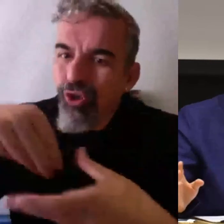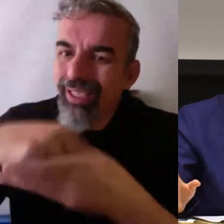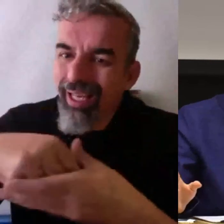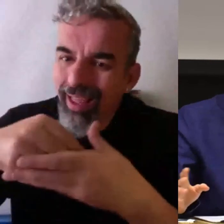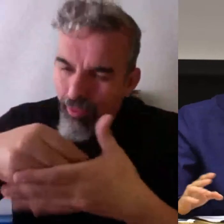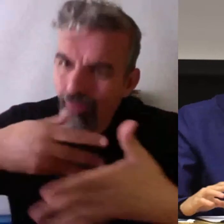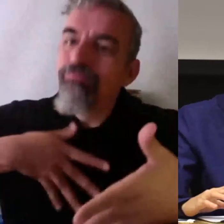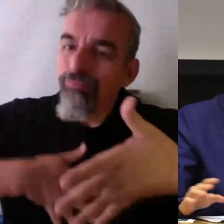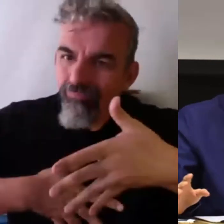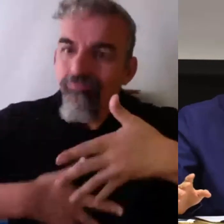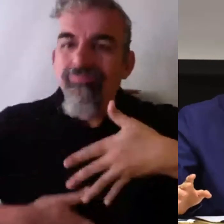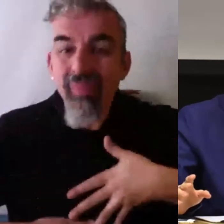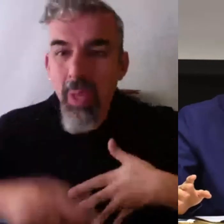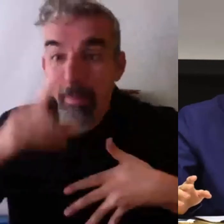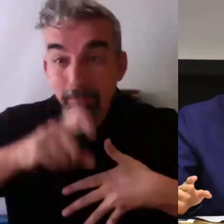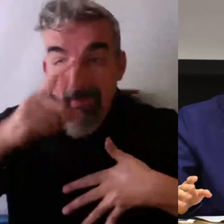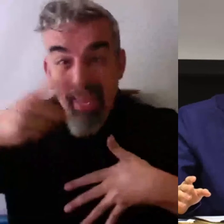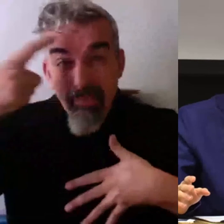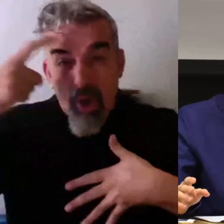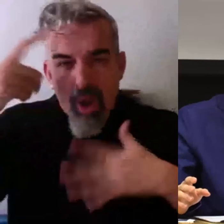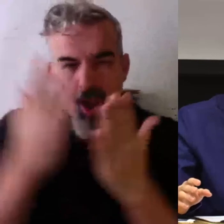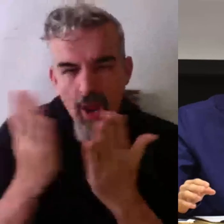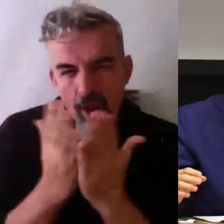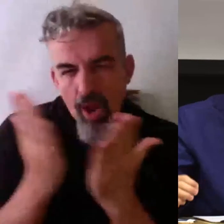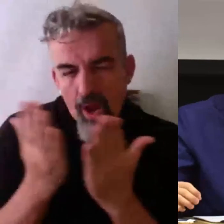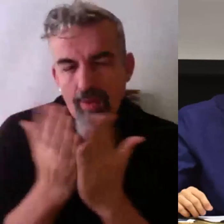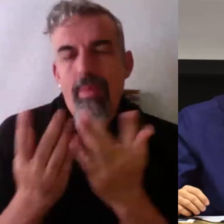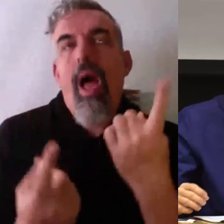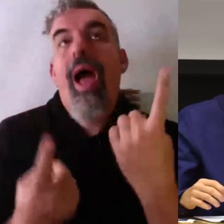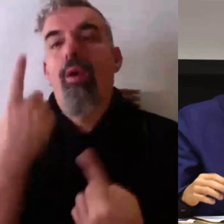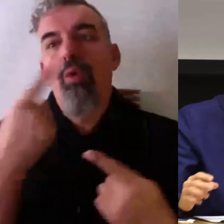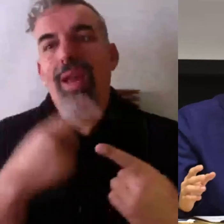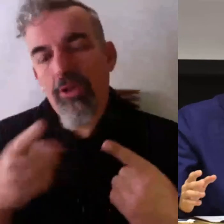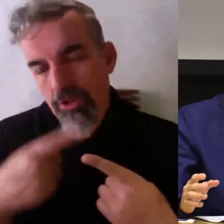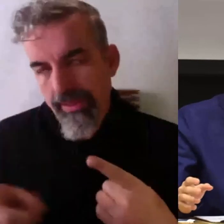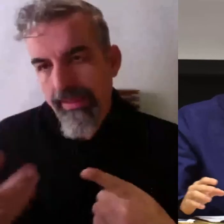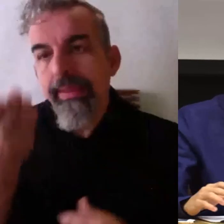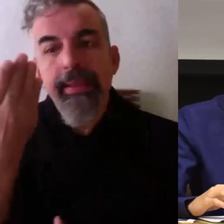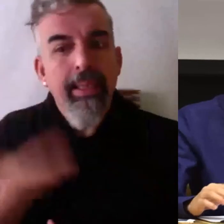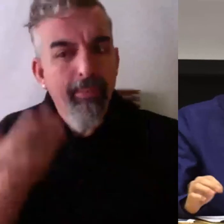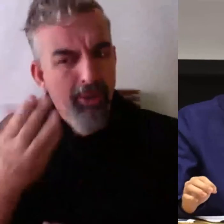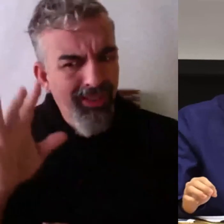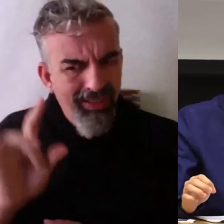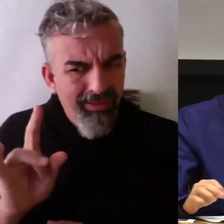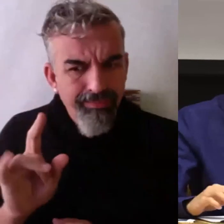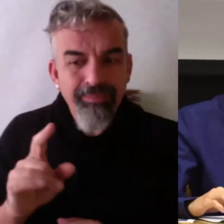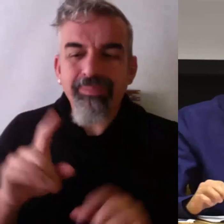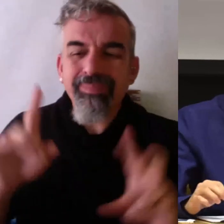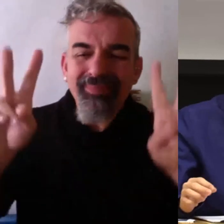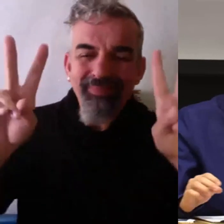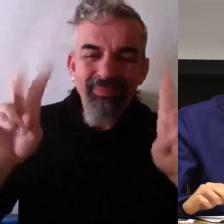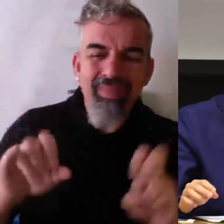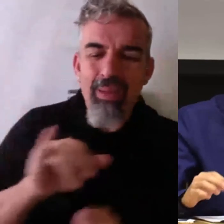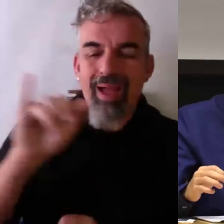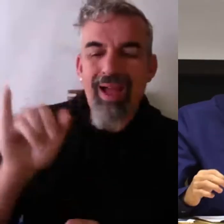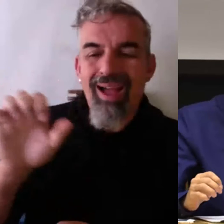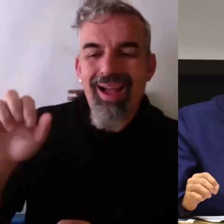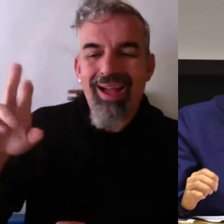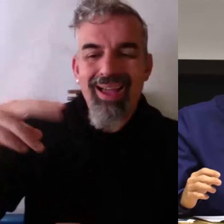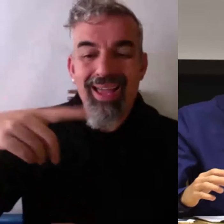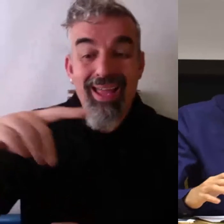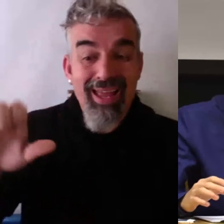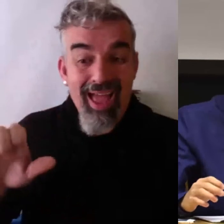Memorizar ciertas cosas es fundamental, estoy de acuerdo con Raquel y con César con el tema de la jerga, o sea, a mí la jerga me parece